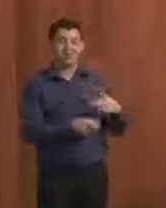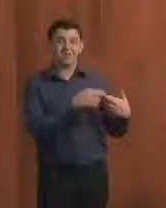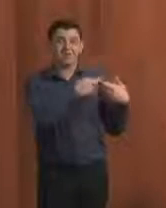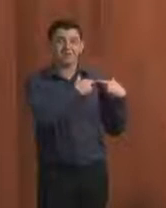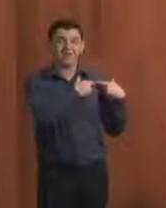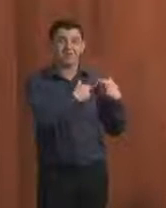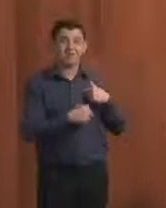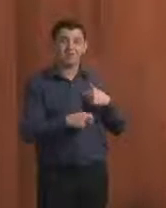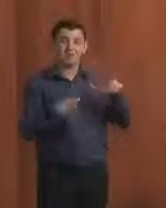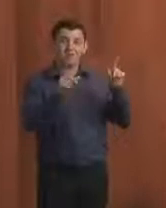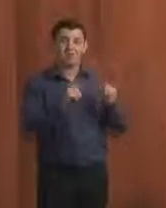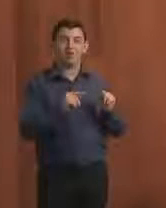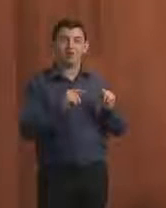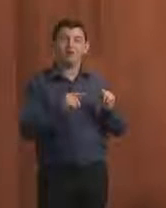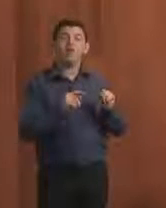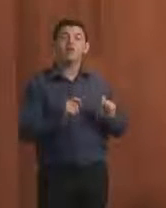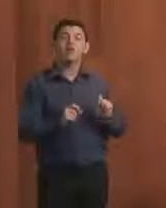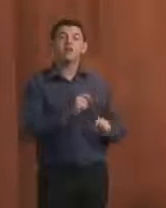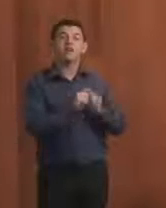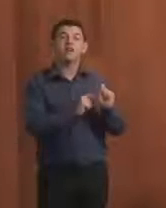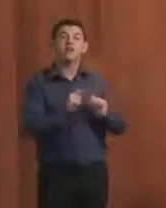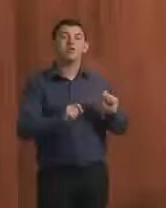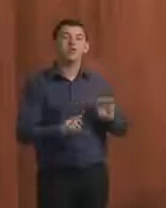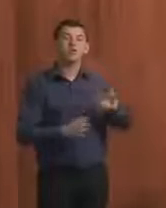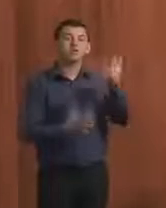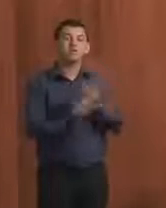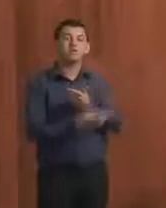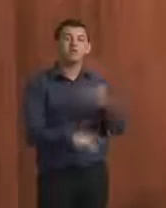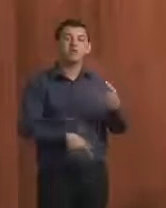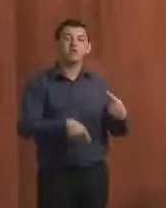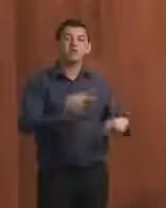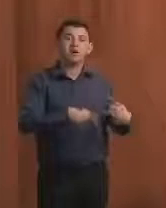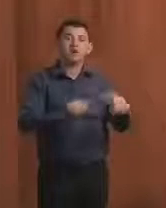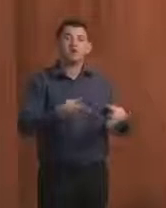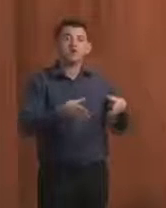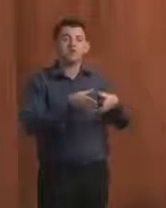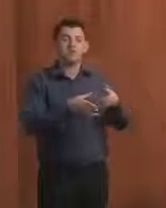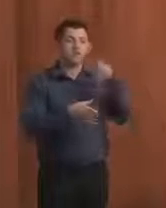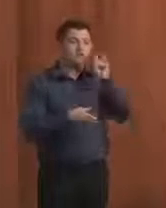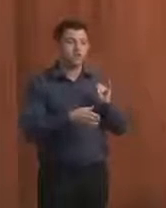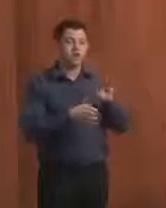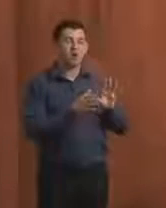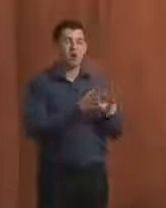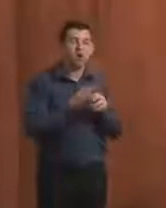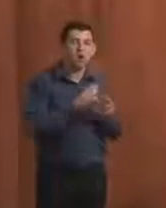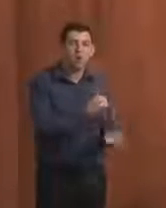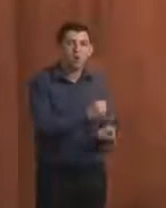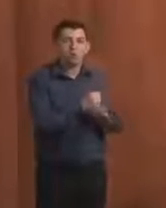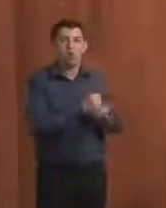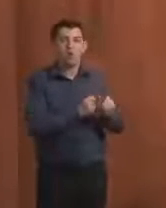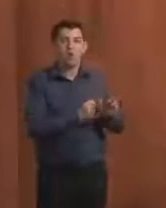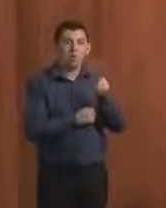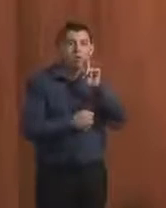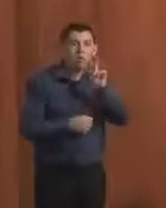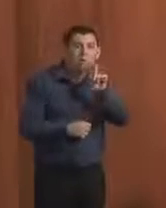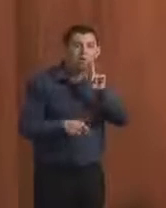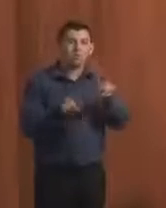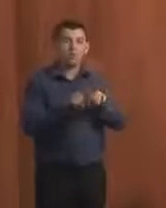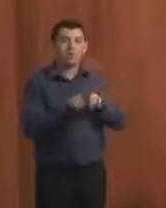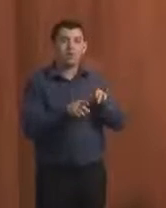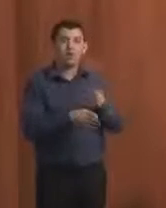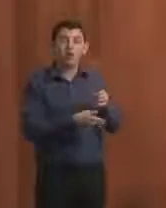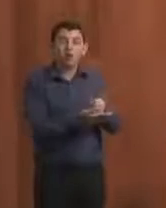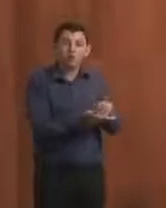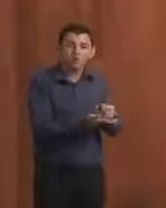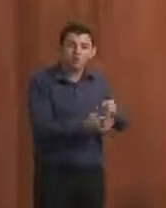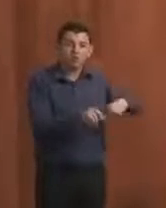resumir o que foi debatido no grupo de combate à corrupção, transparência e controle social. Basicamente, gente teve